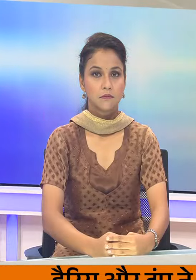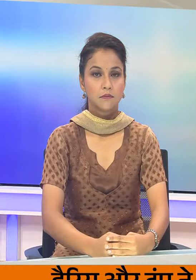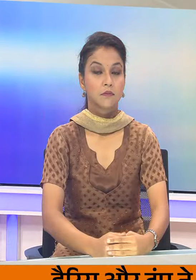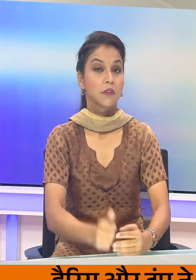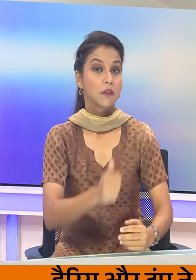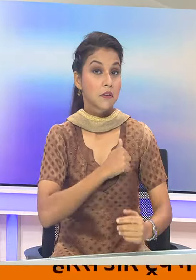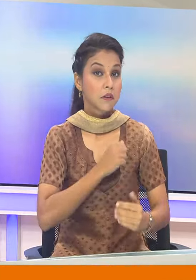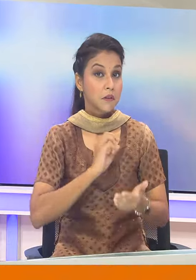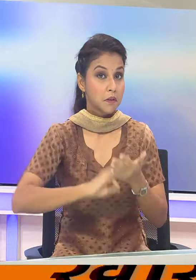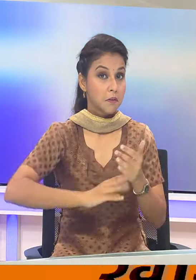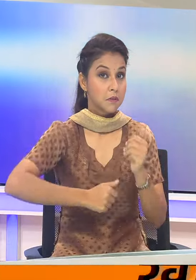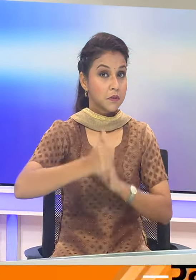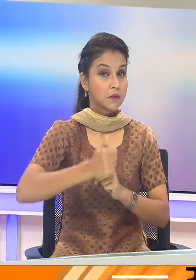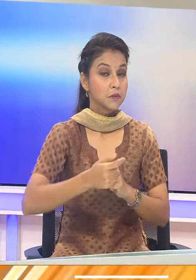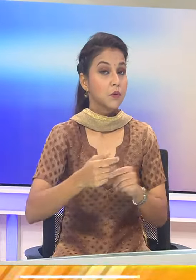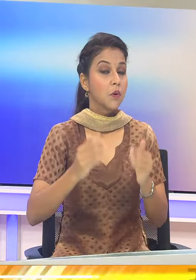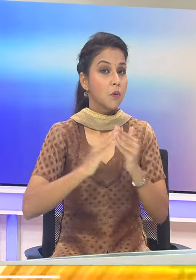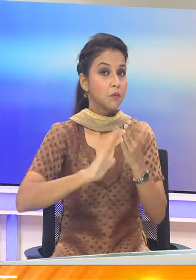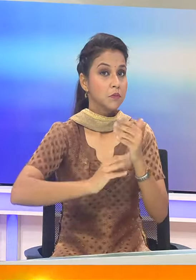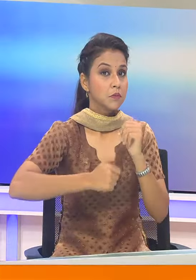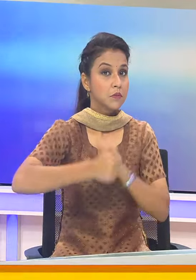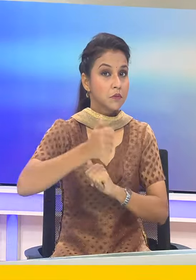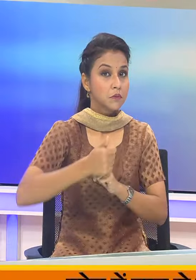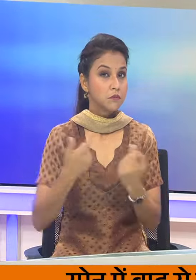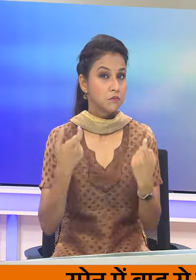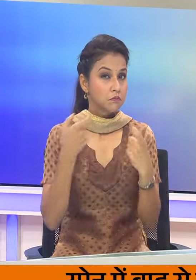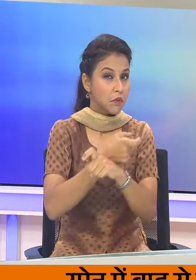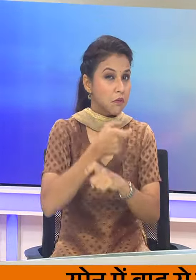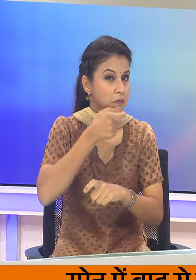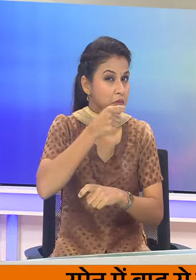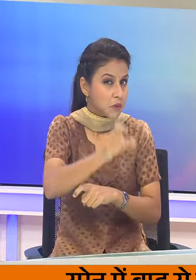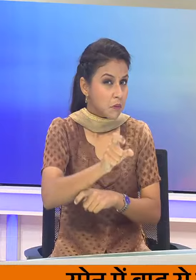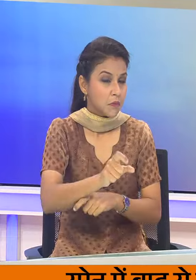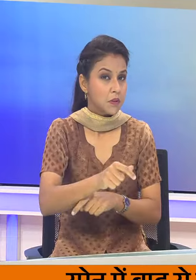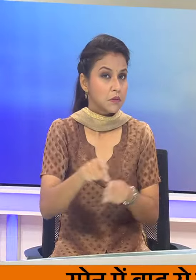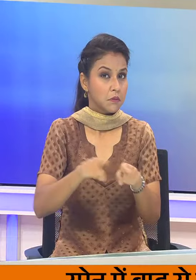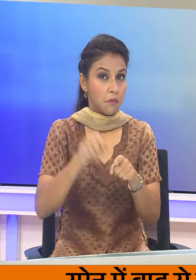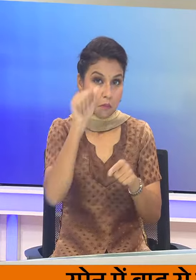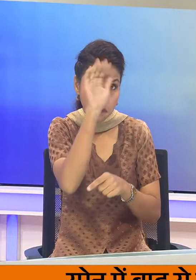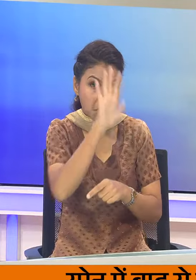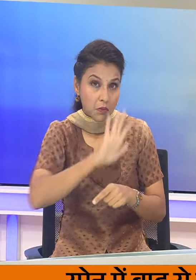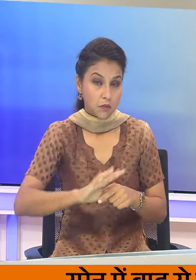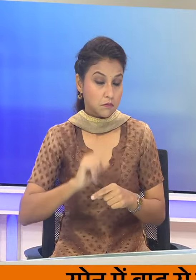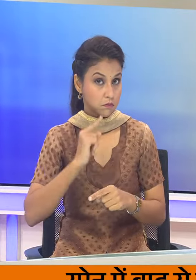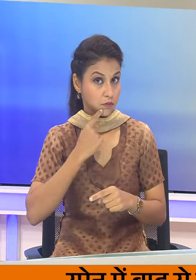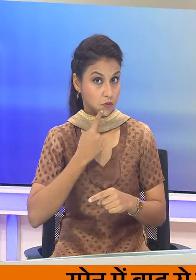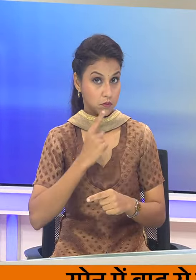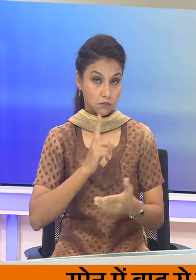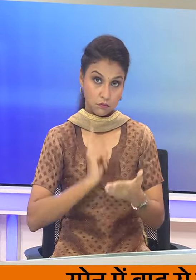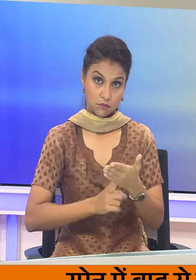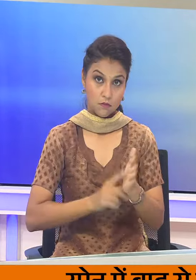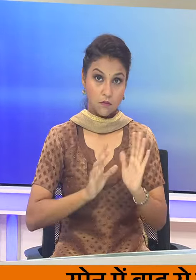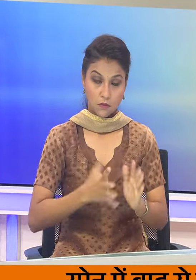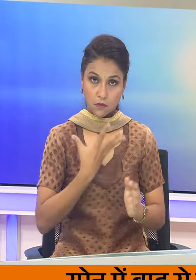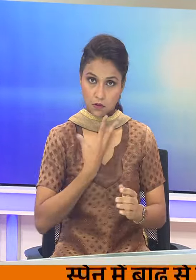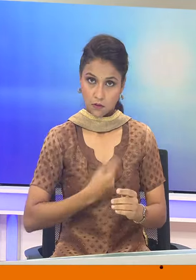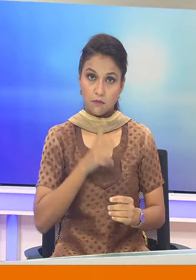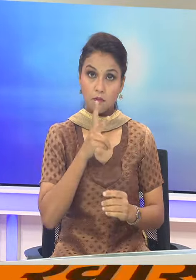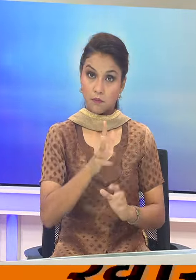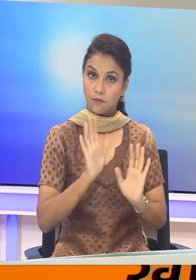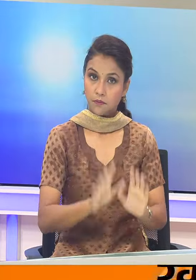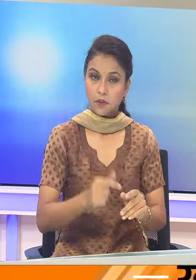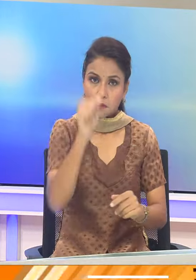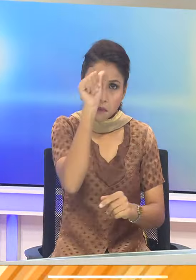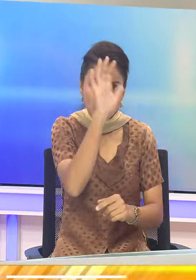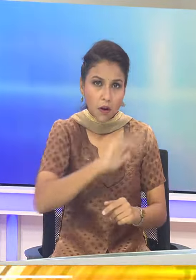केनड़ा के मंत्री के ओर से केंद्री ग्रह मंत्री अमिद्शा के खिलाफ लगाए गया आरोपों को लेकर भारत ने कड़ी आपत्ती और नाराजगी जदाई है।